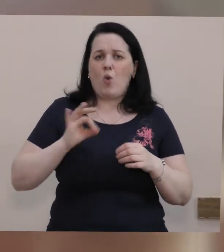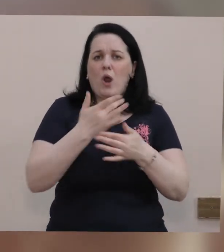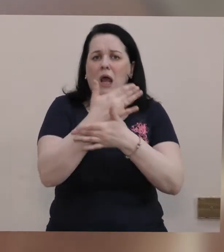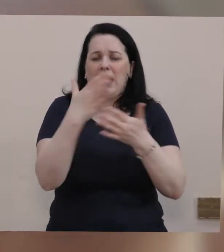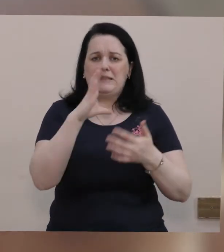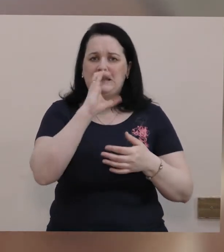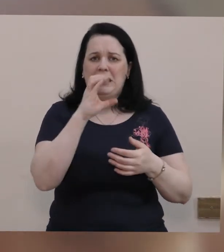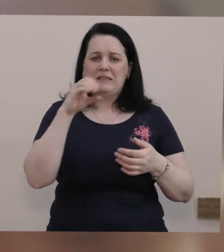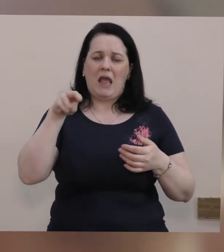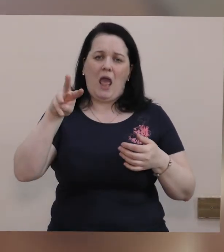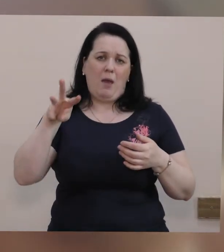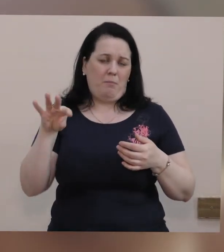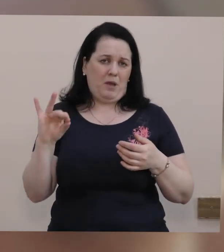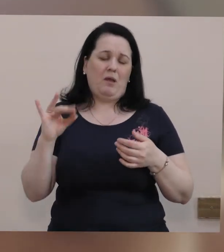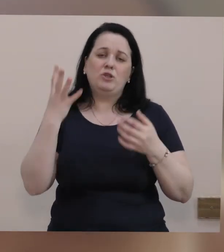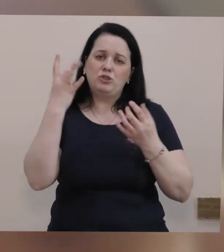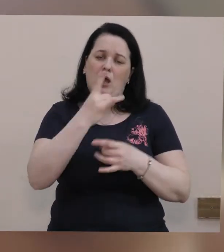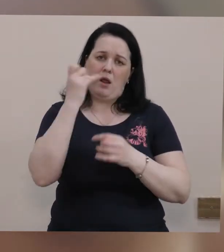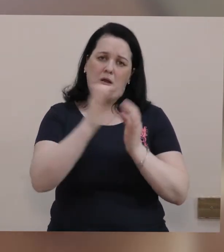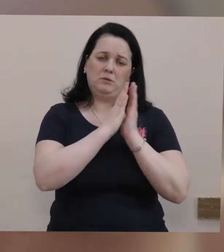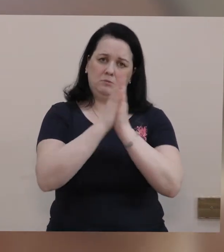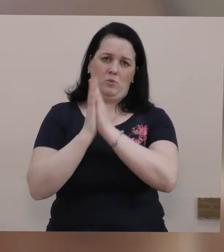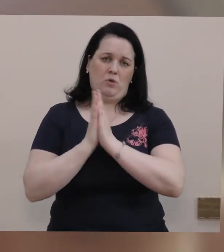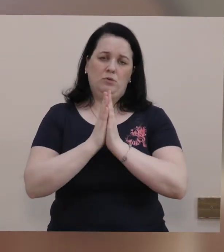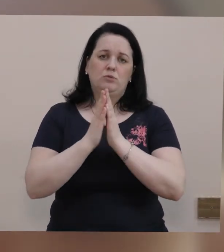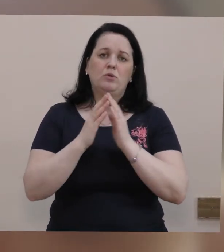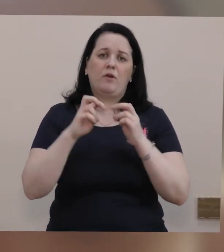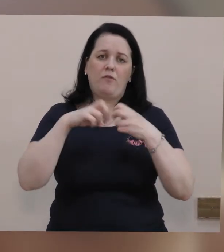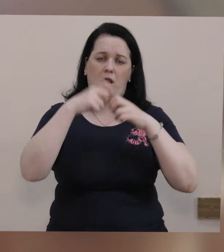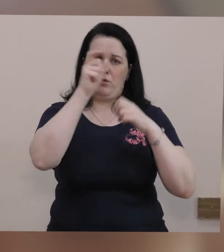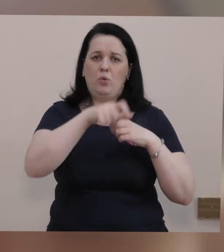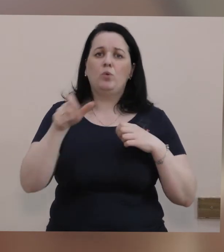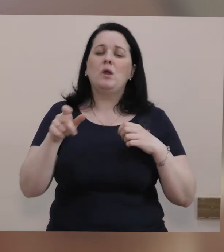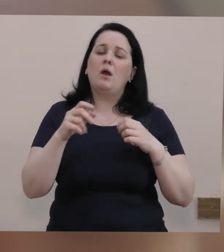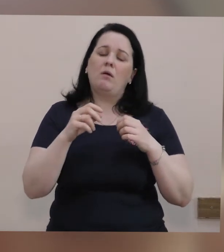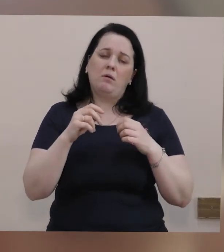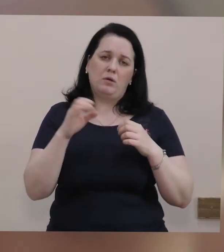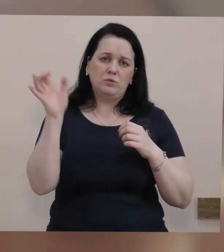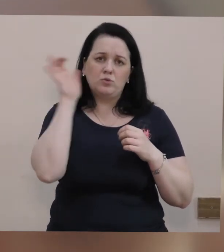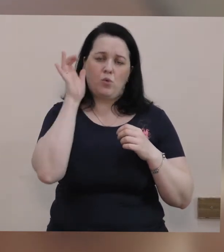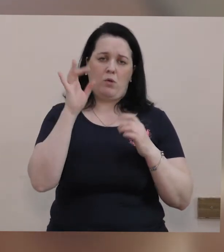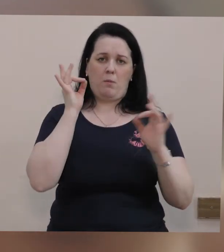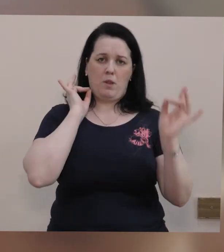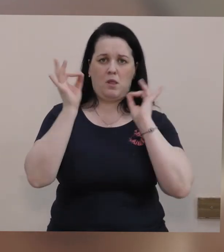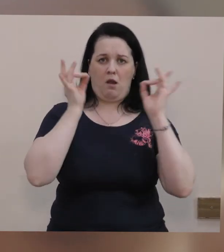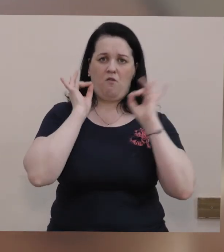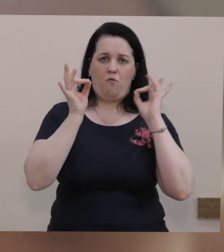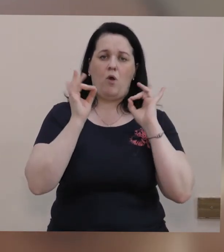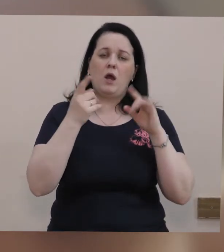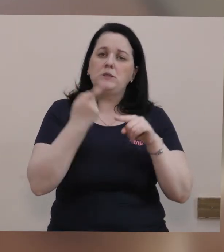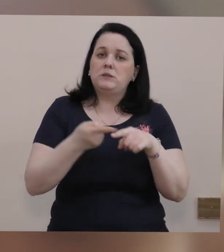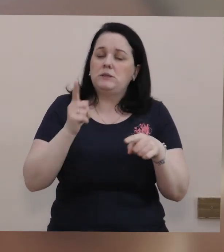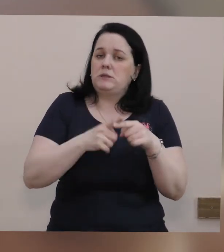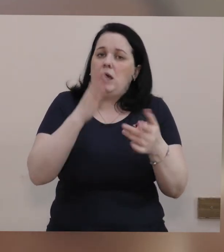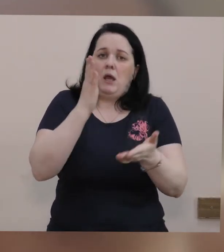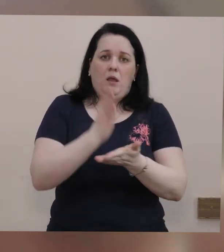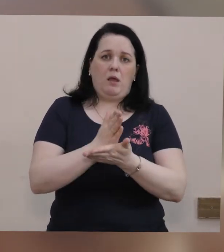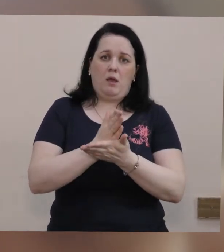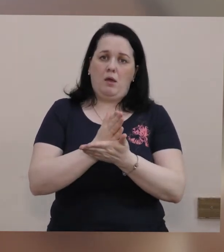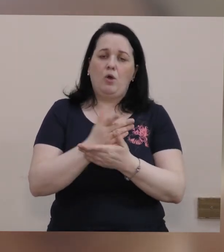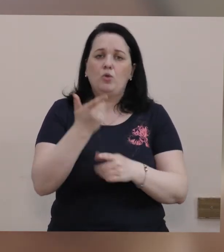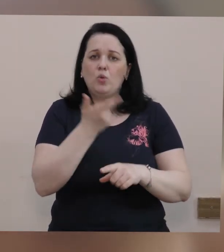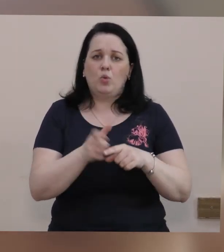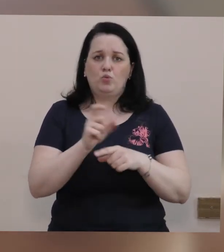системи. Тому ще раз звертаюся до франківців, реагуйте на повітряні тривоги, бо це є